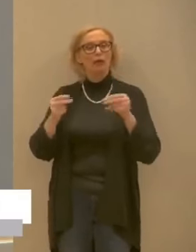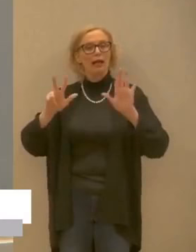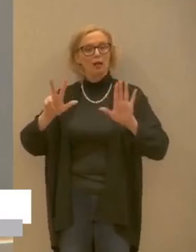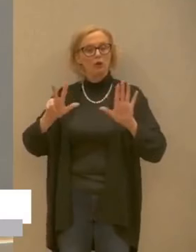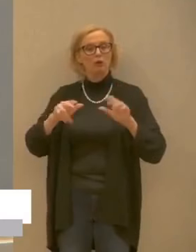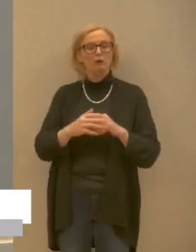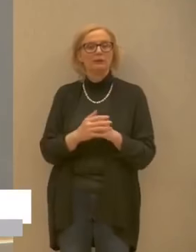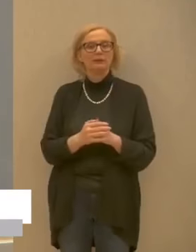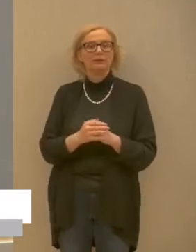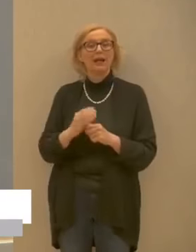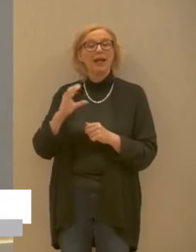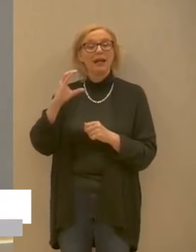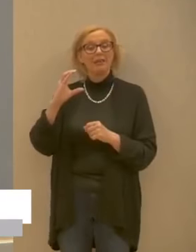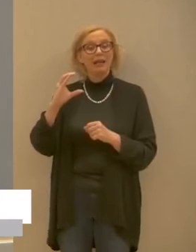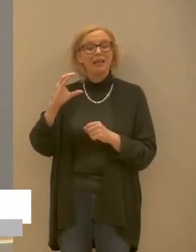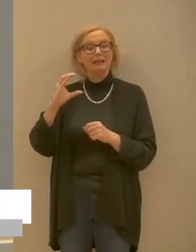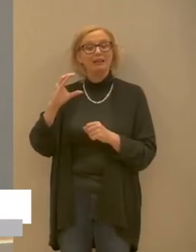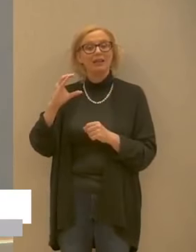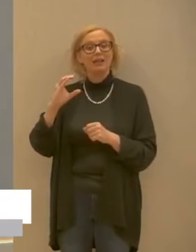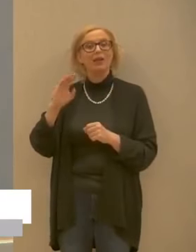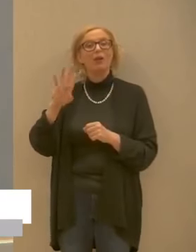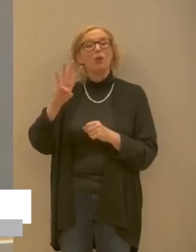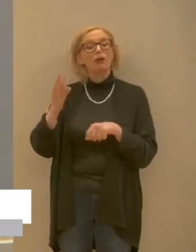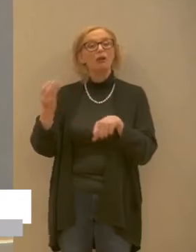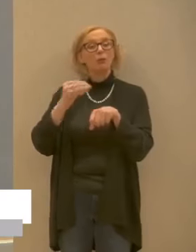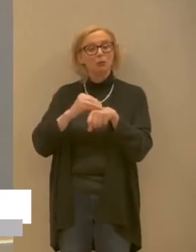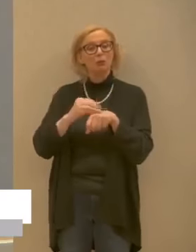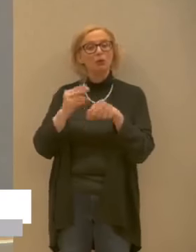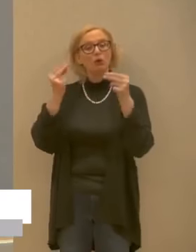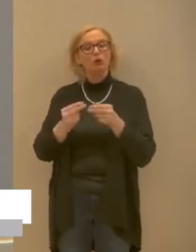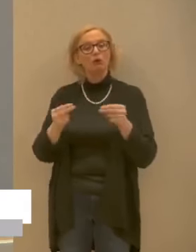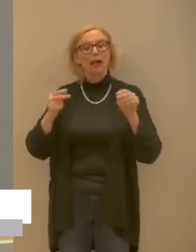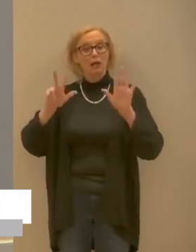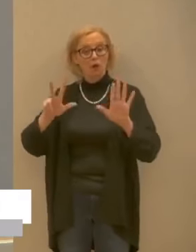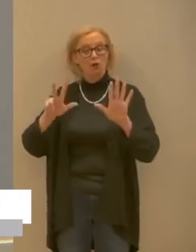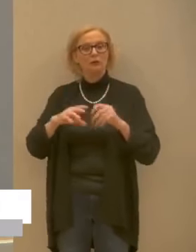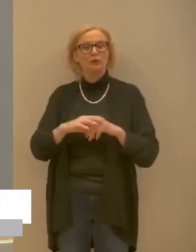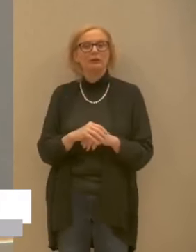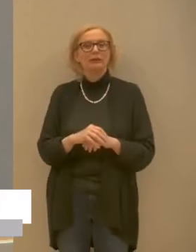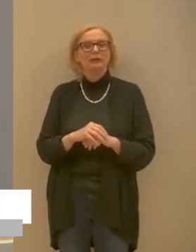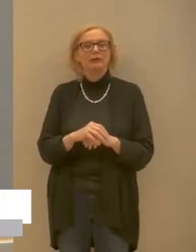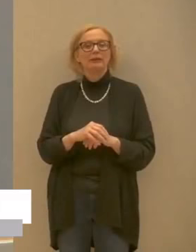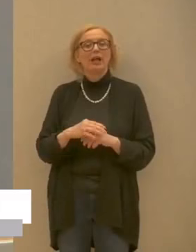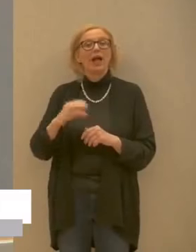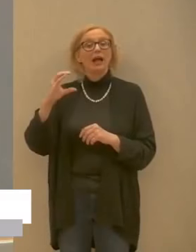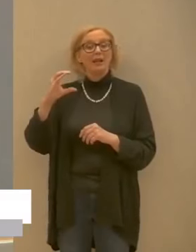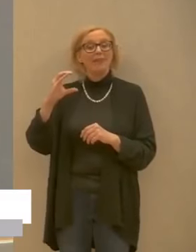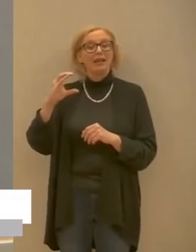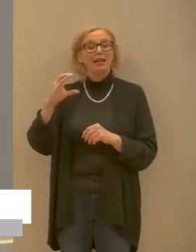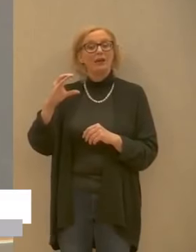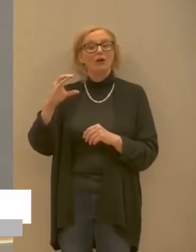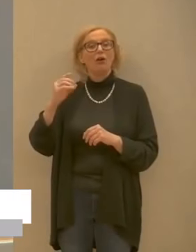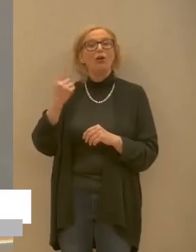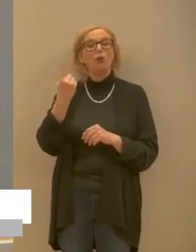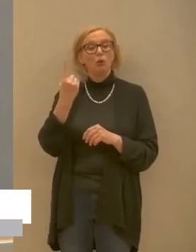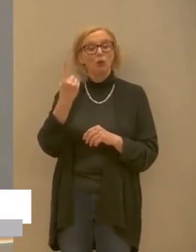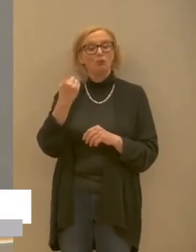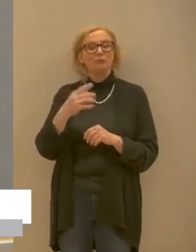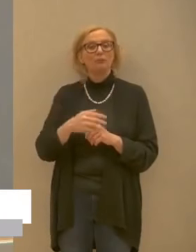Cavalese 4 in più totale 8 Cavareno 1